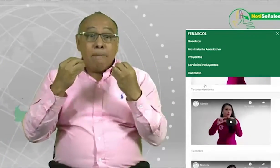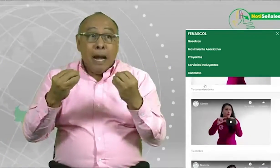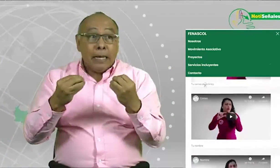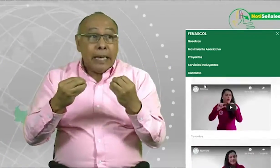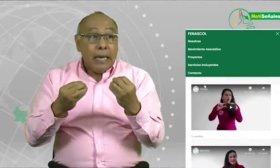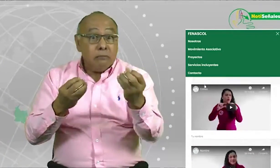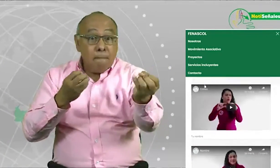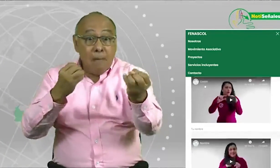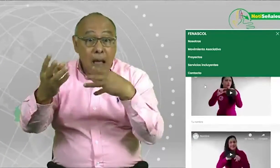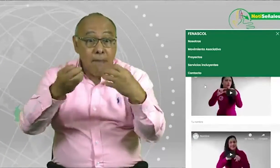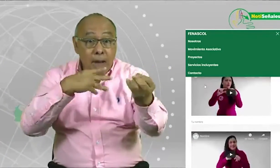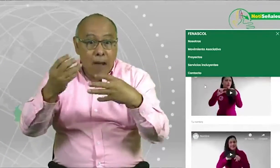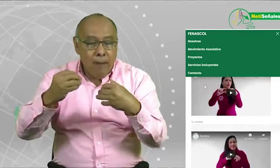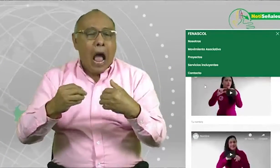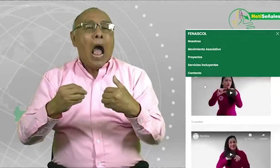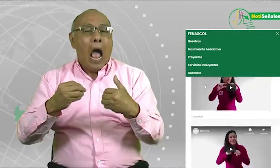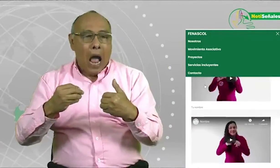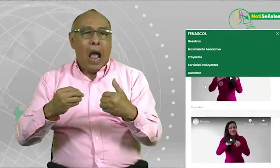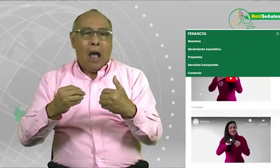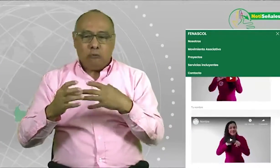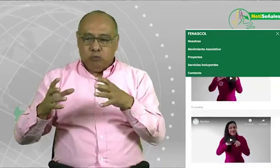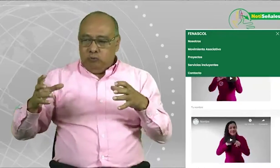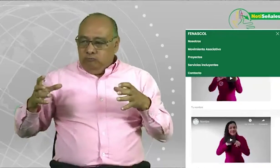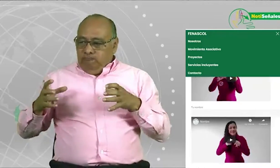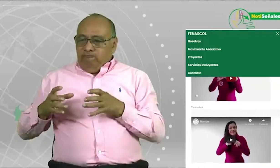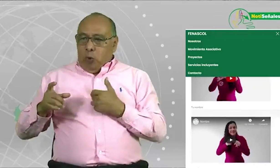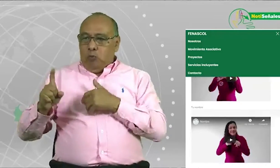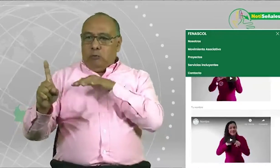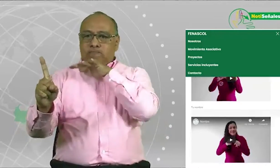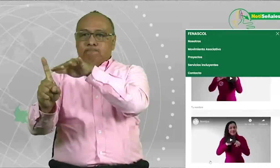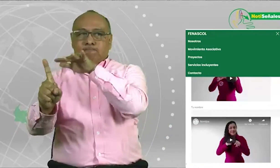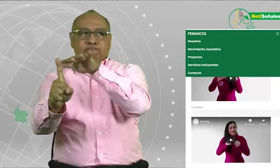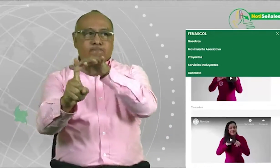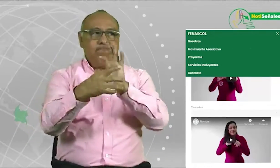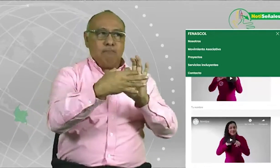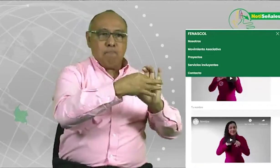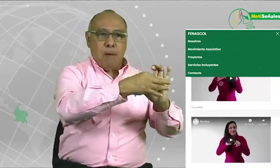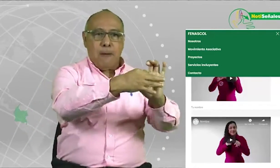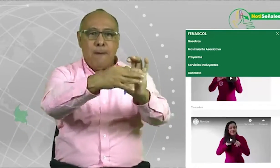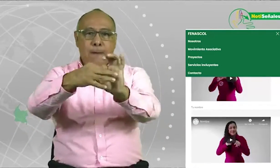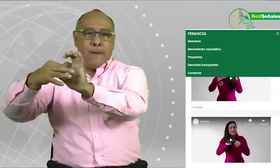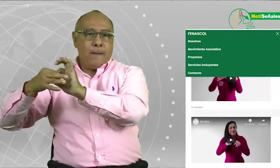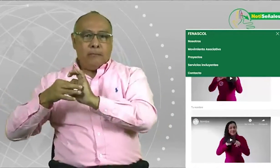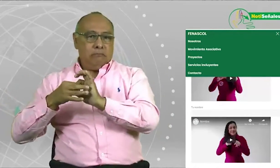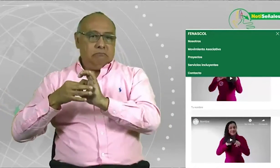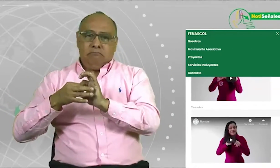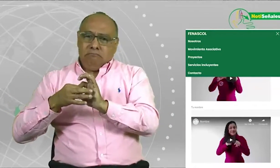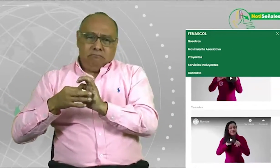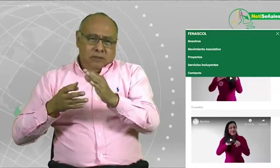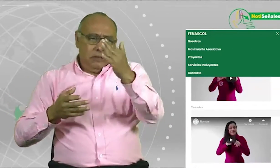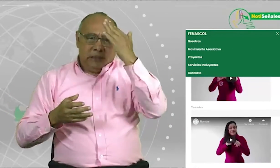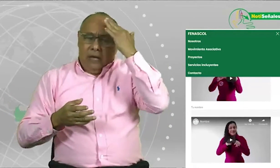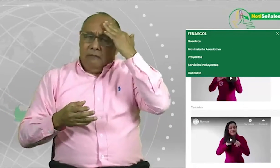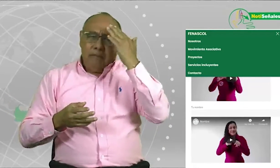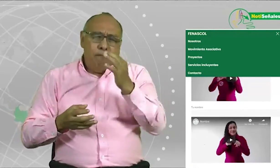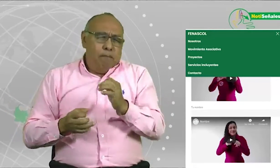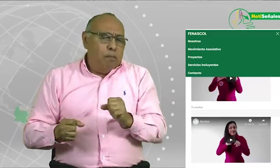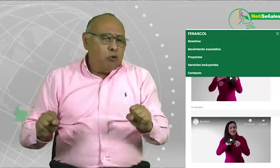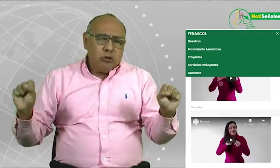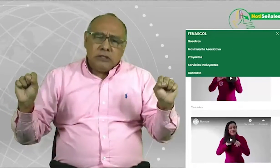regiones. Por favor, aprovechemos este momento para que sus videos salgan en nuestra pantalla y podamos hacer esta clase de incidencia.